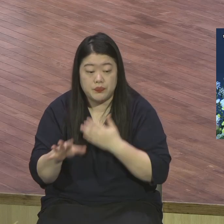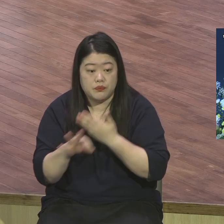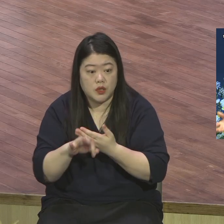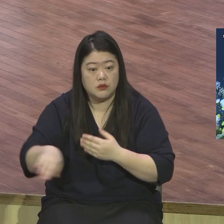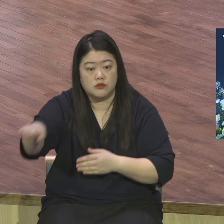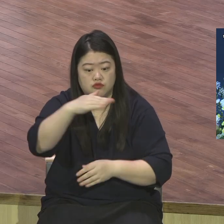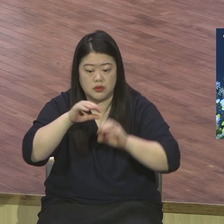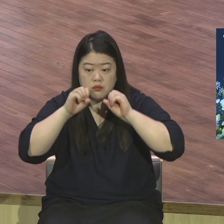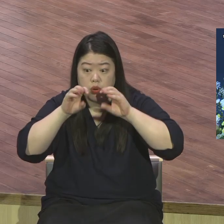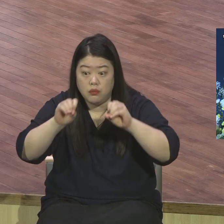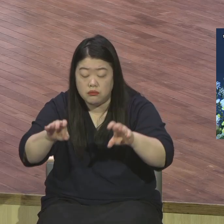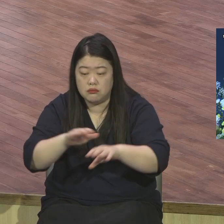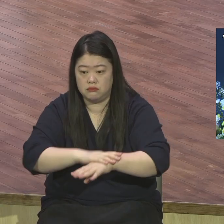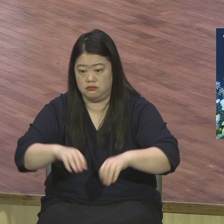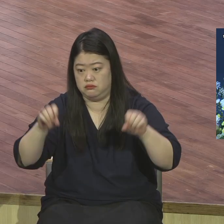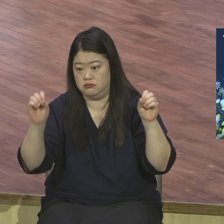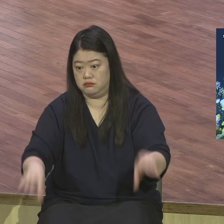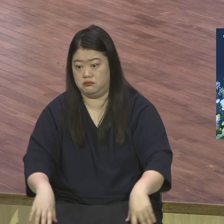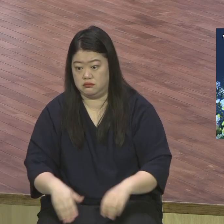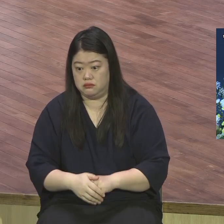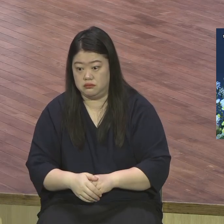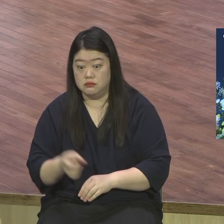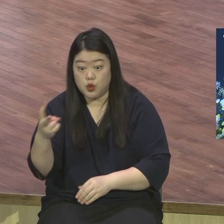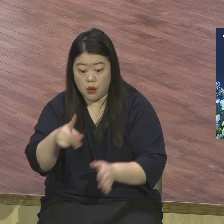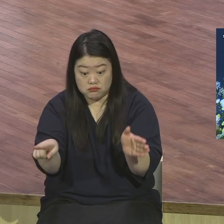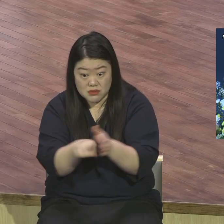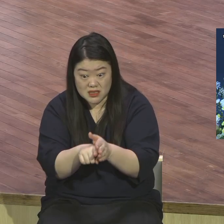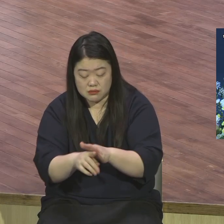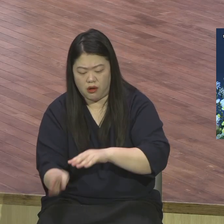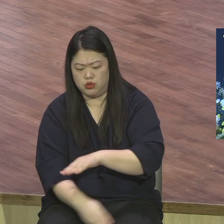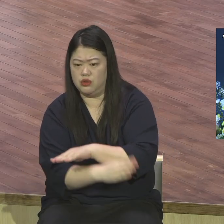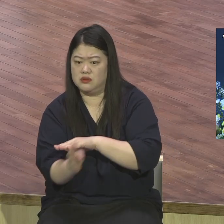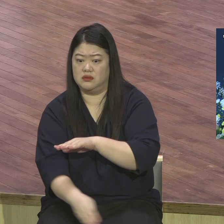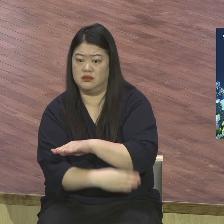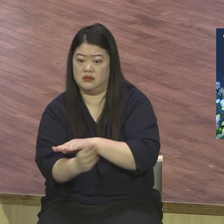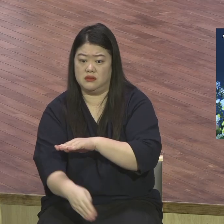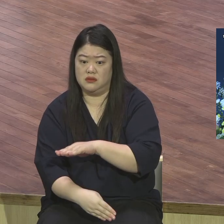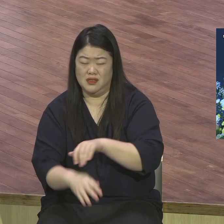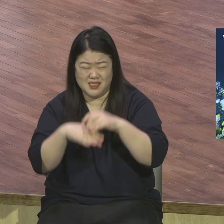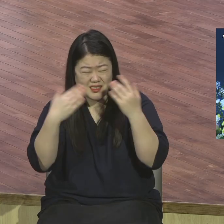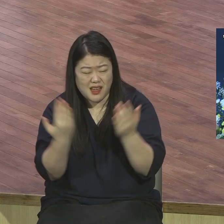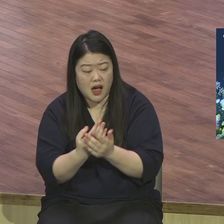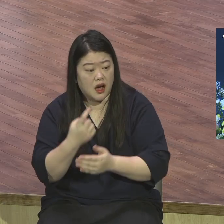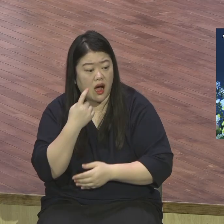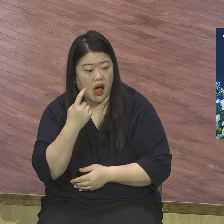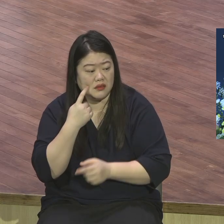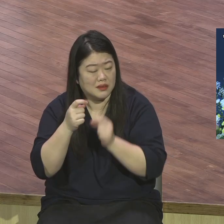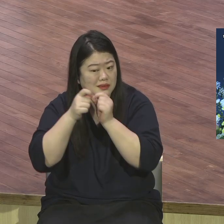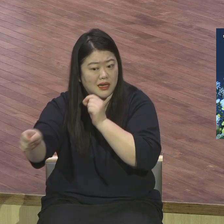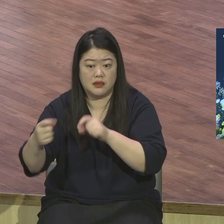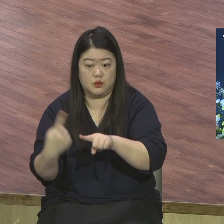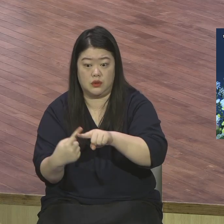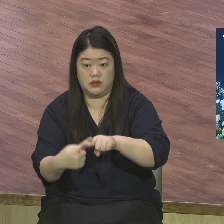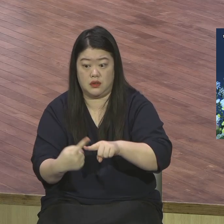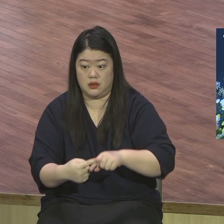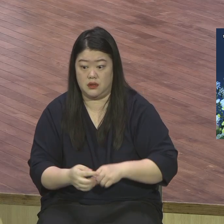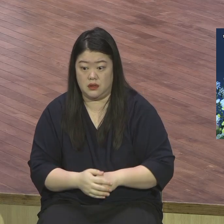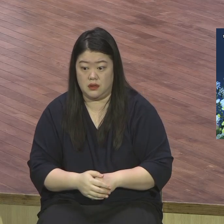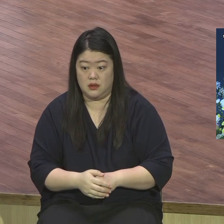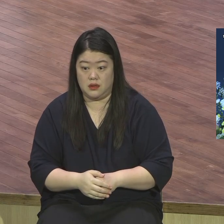헛것이요 우리의 믿는 것도 헛것이요 모든 것이 헛것이다 예수 그리스도께서 부활하셨기 때문에